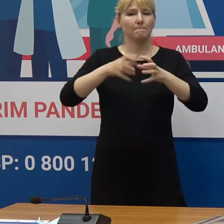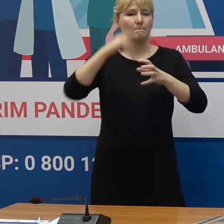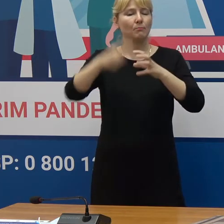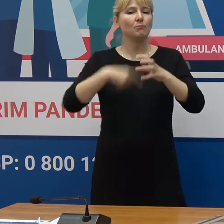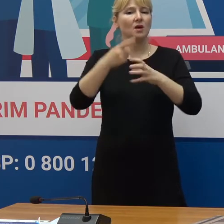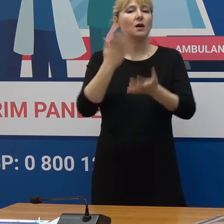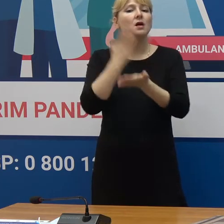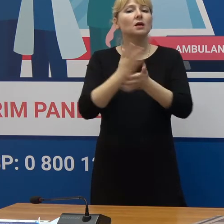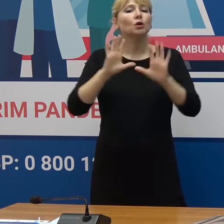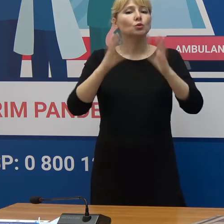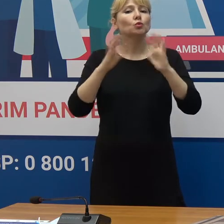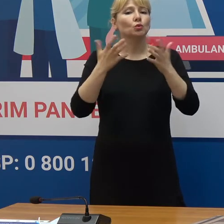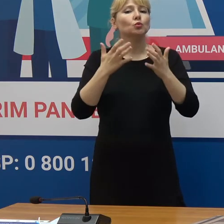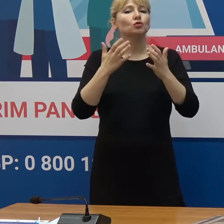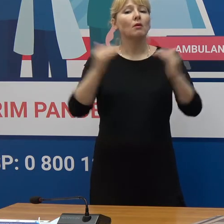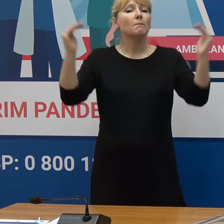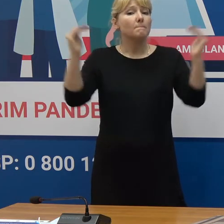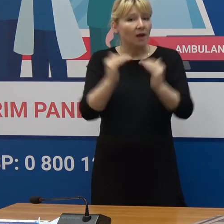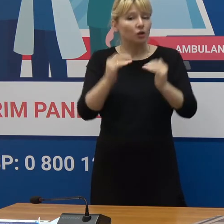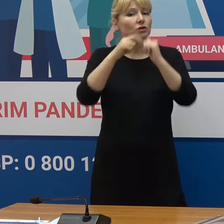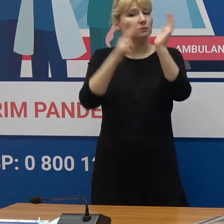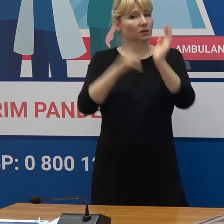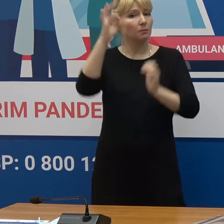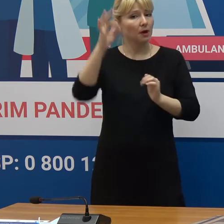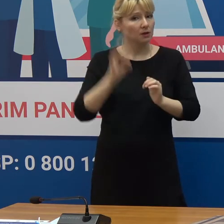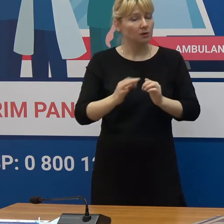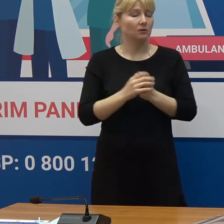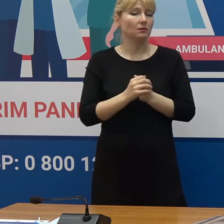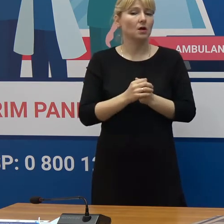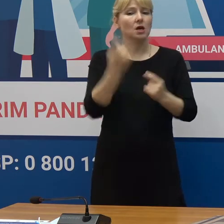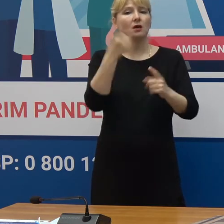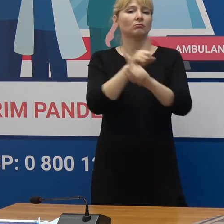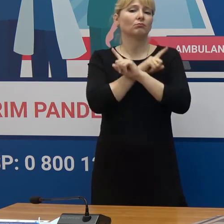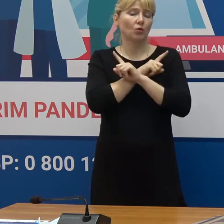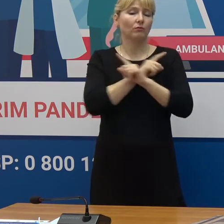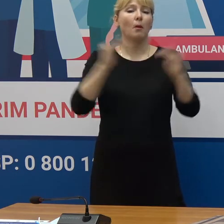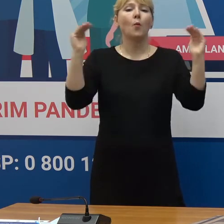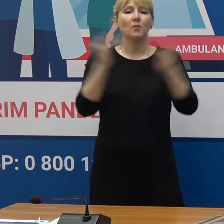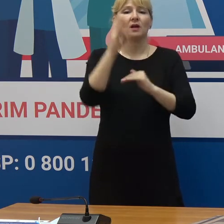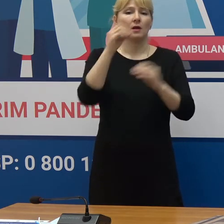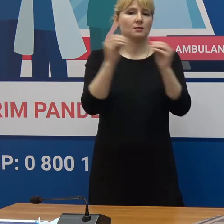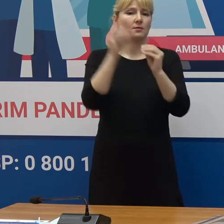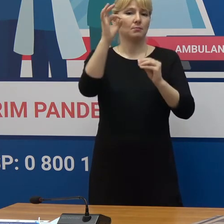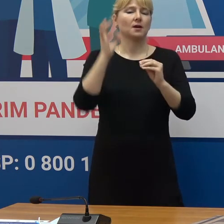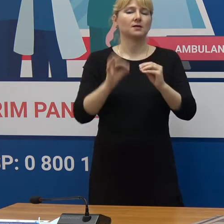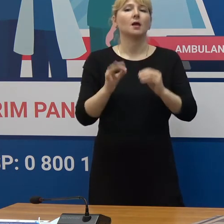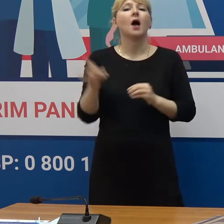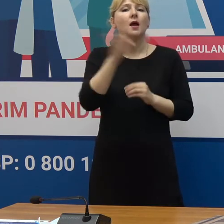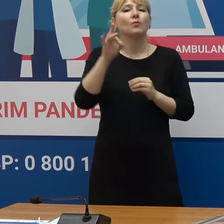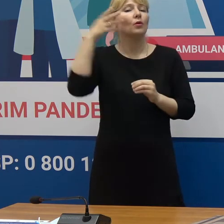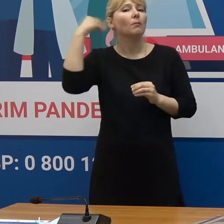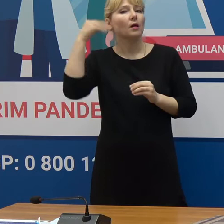cazuri noi au scăzut cu 17% decesie cu 10% Republica